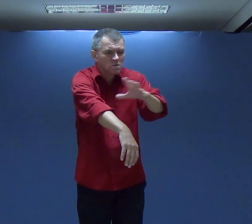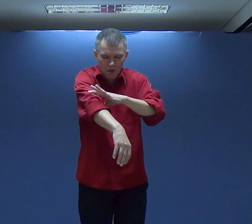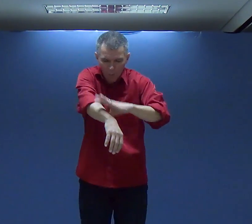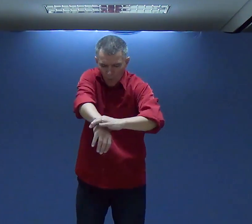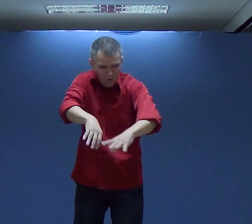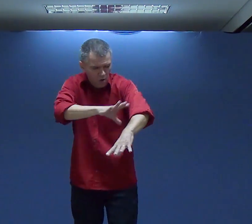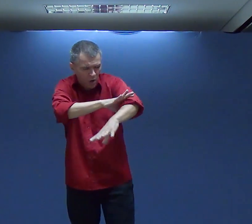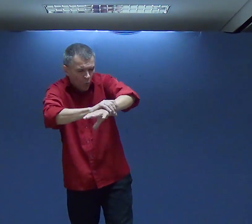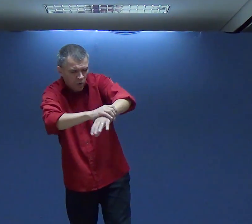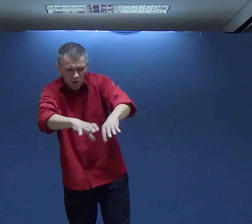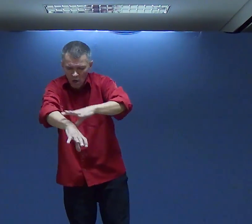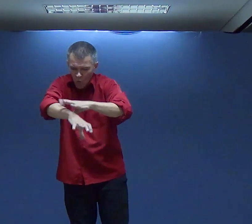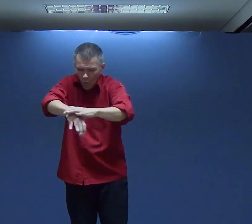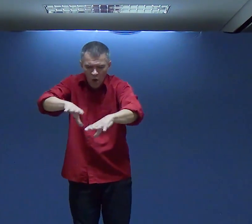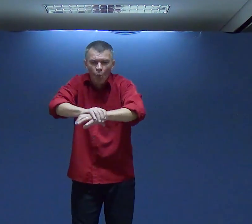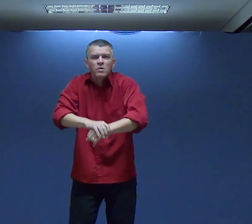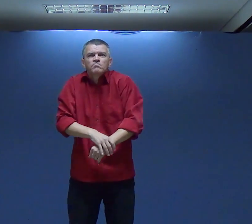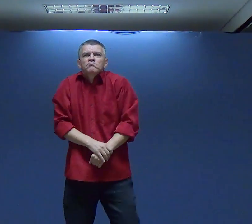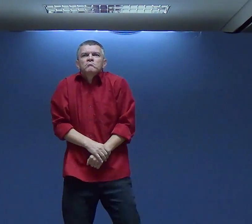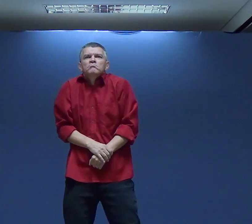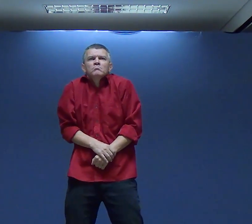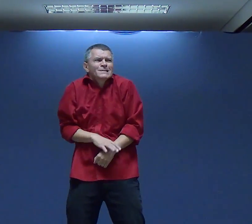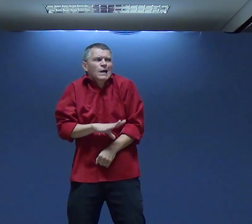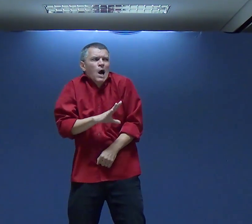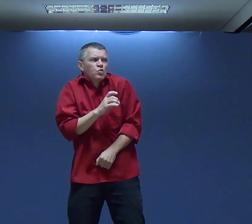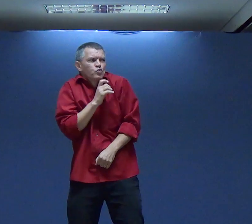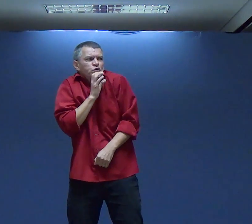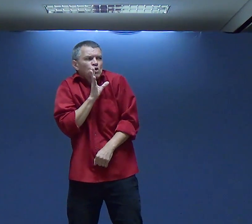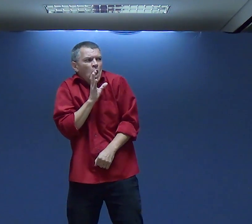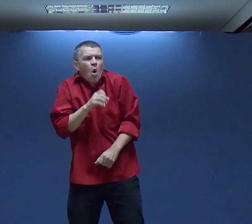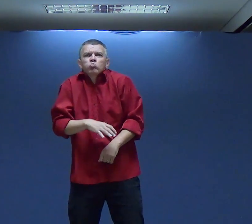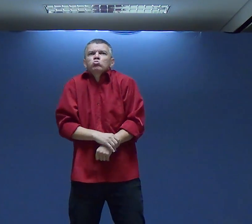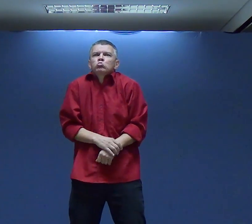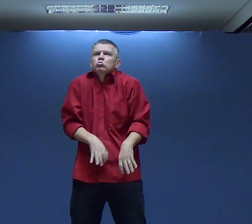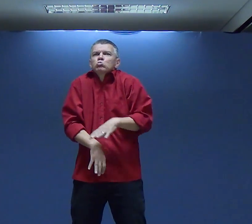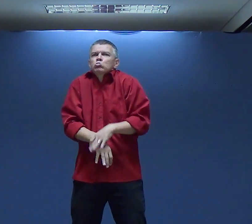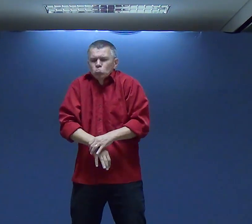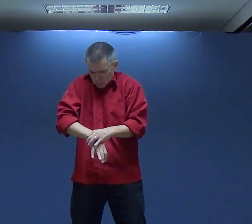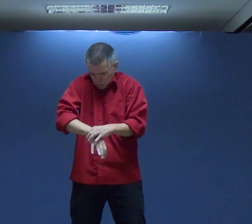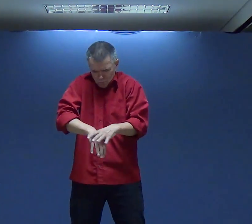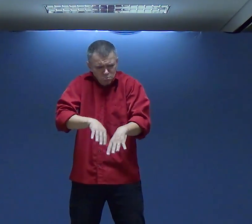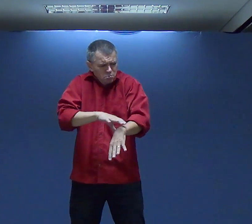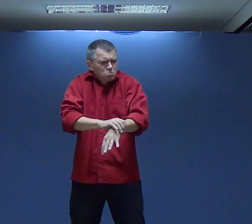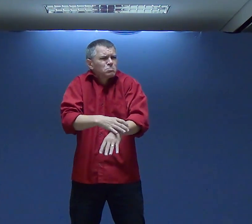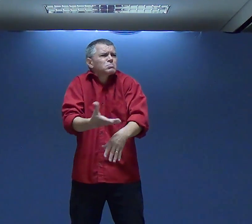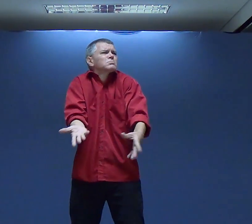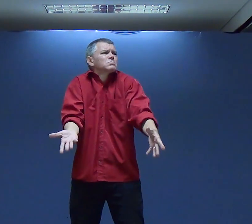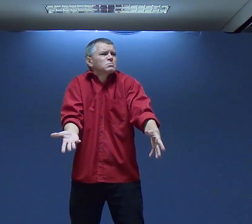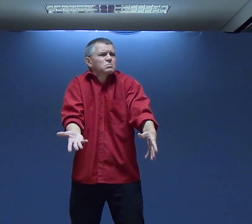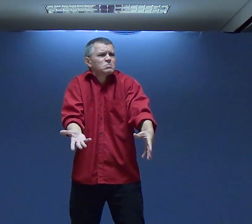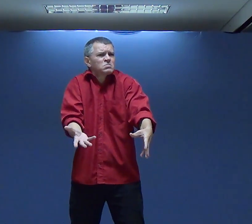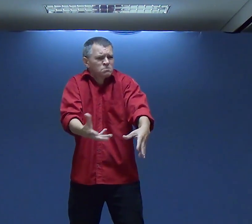Você Já arregaçou Sua manga Ou continua Ali de praças cruzadas Dizendo não Fica frio